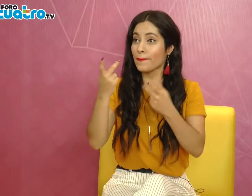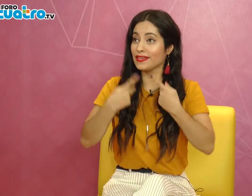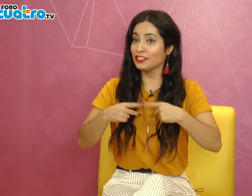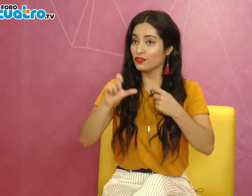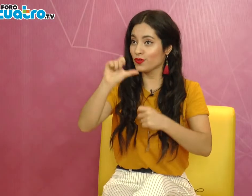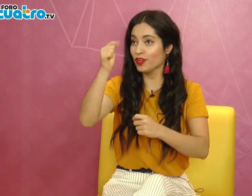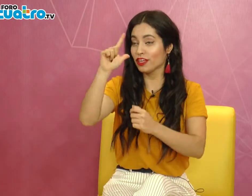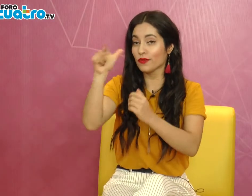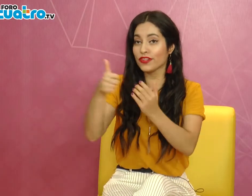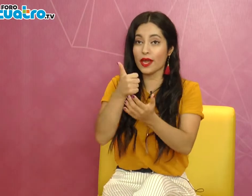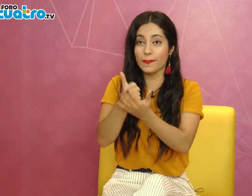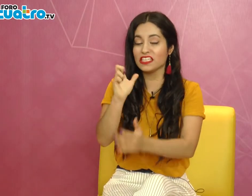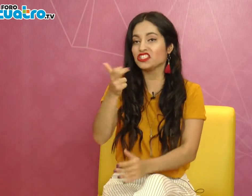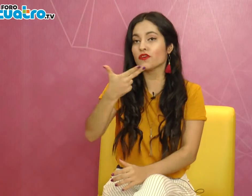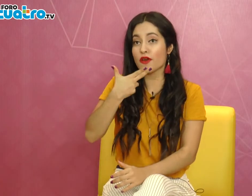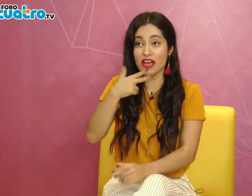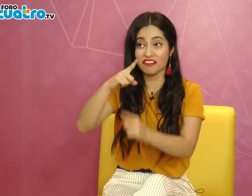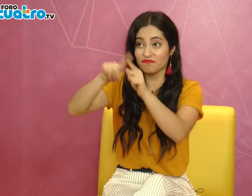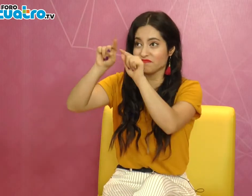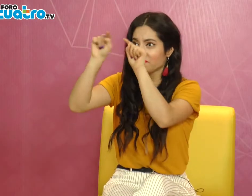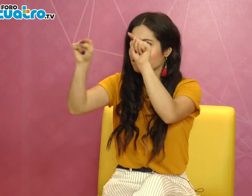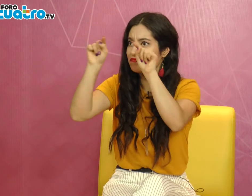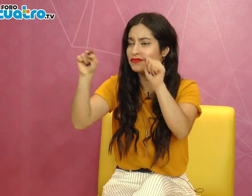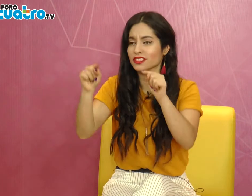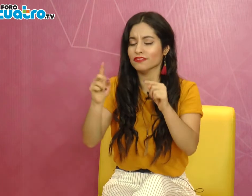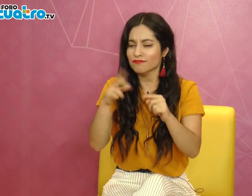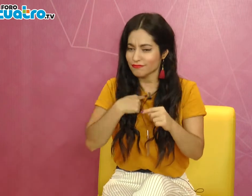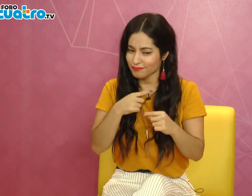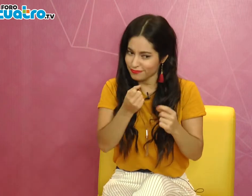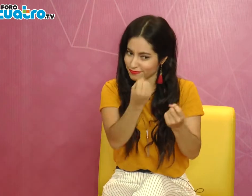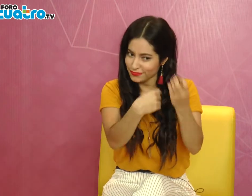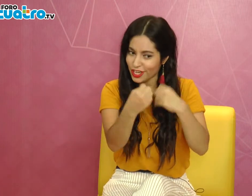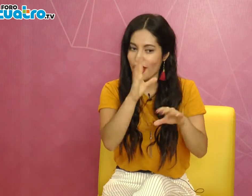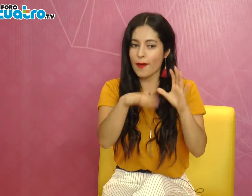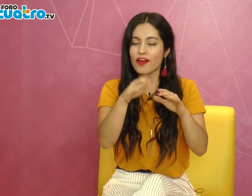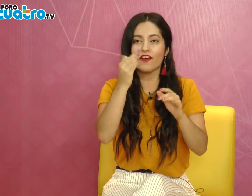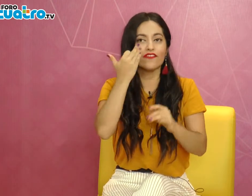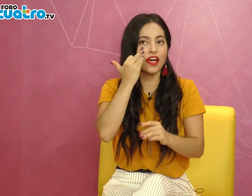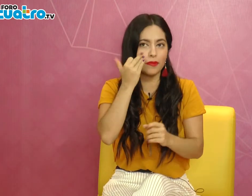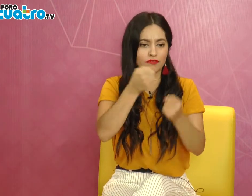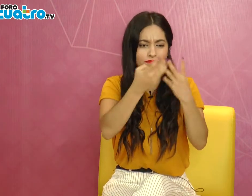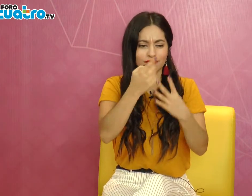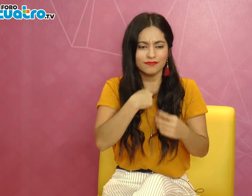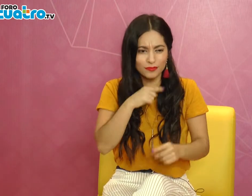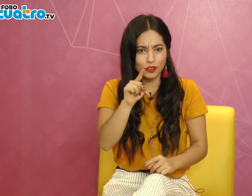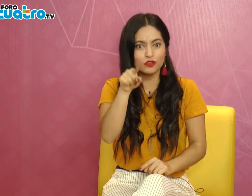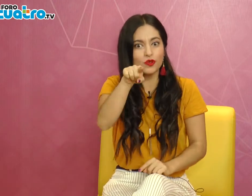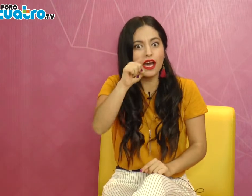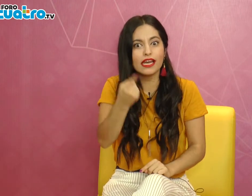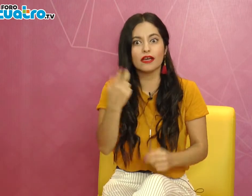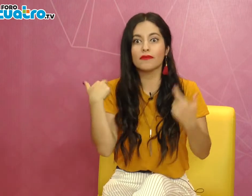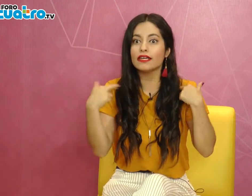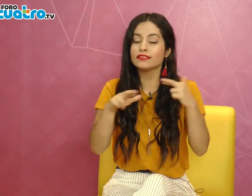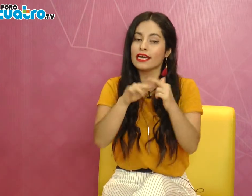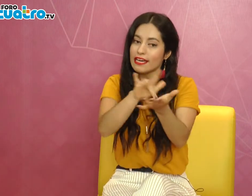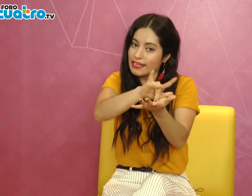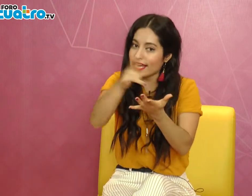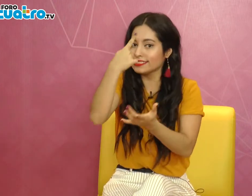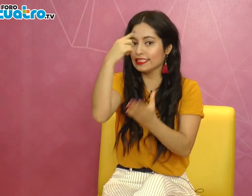Sí, de repente recibo mensajes de diferentes lugares, de Chihuahua, de Ciudad de México y